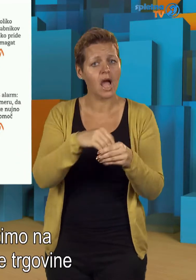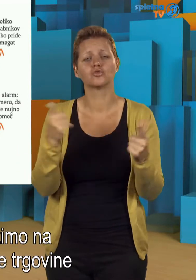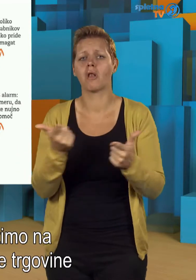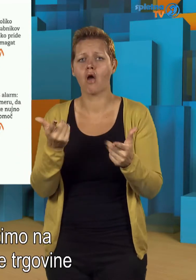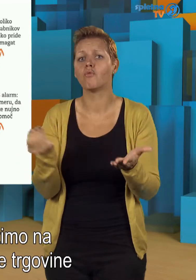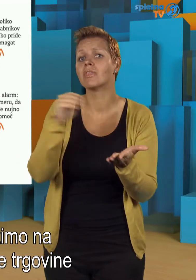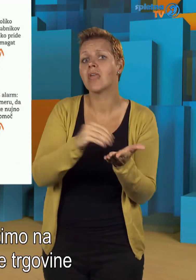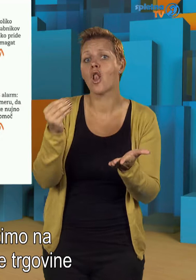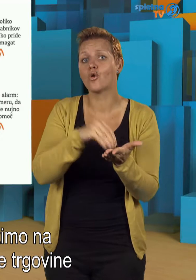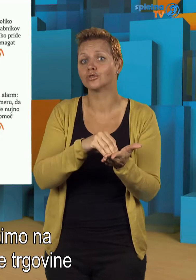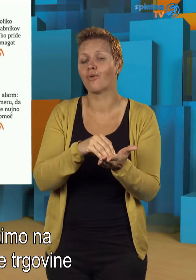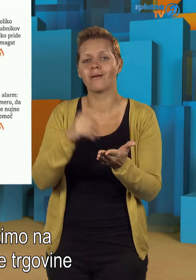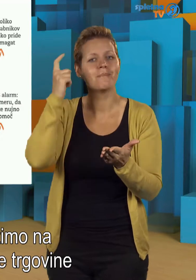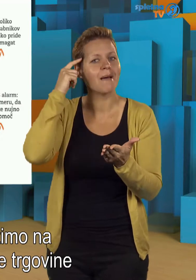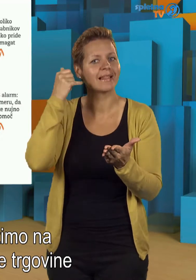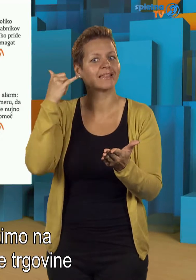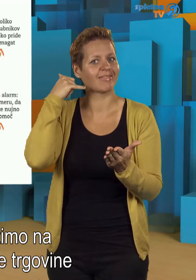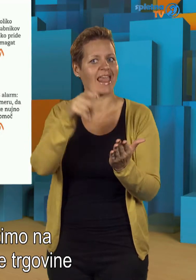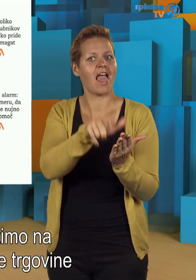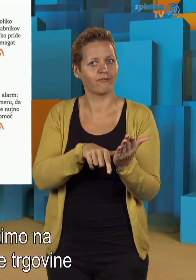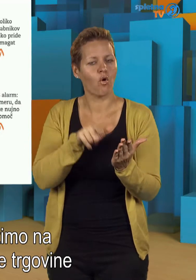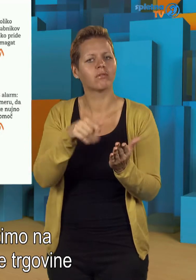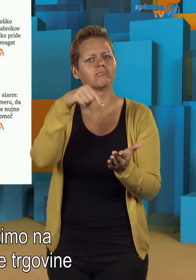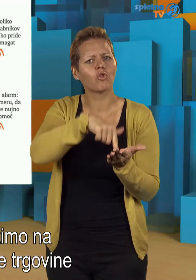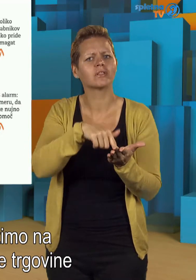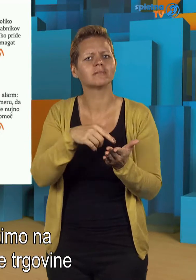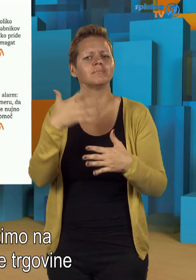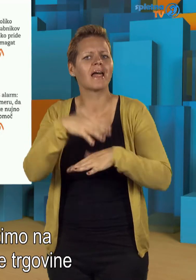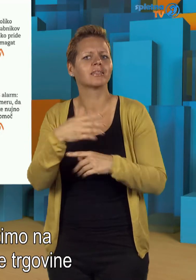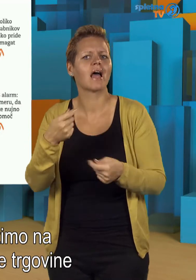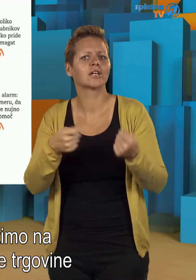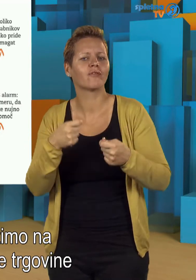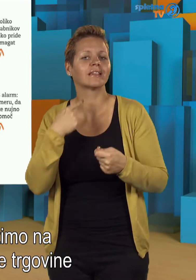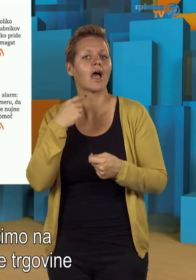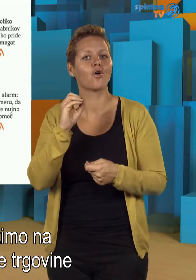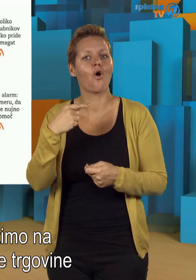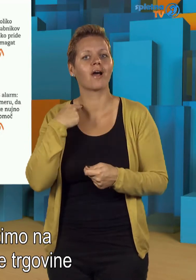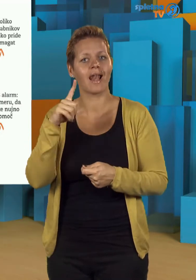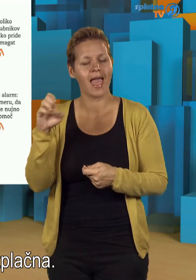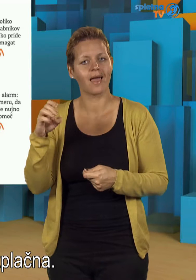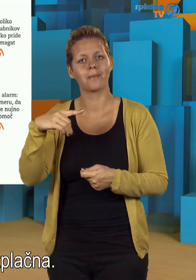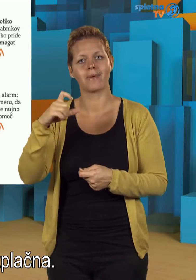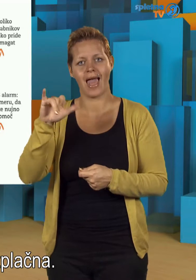Aplikacijo lahko naložimo na pametni telefon spletne trgovine Google Play in je brezplačna.